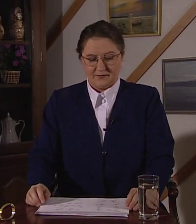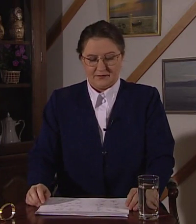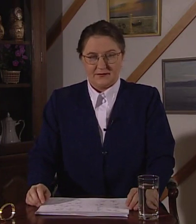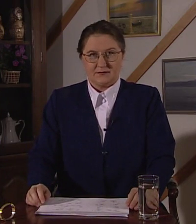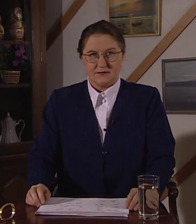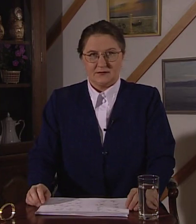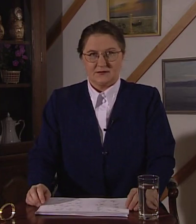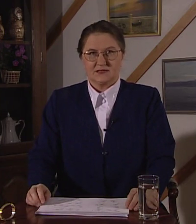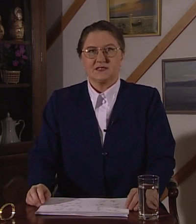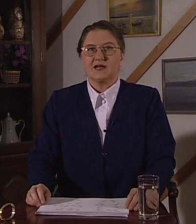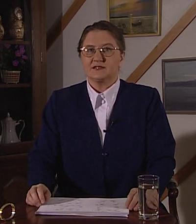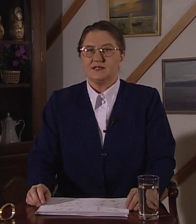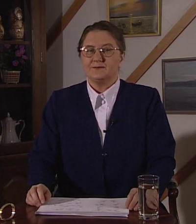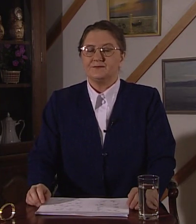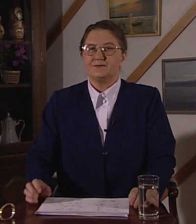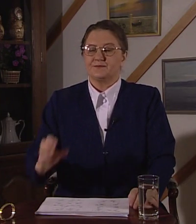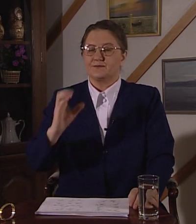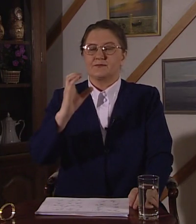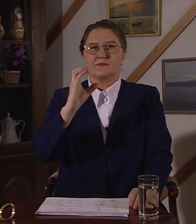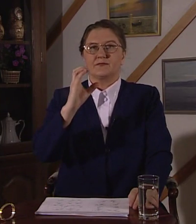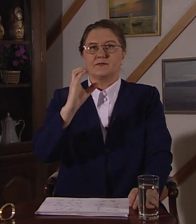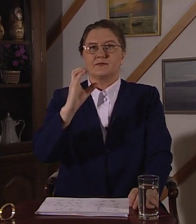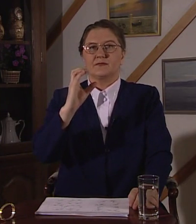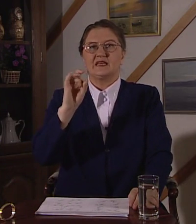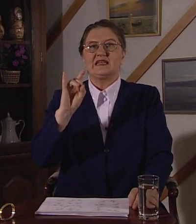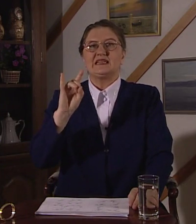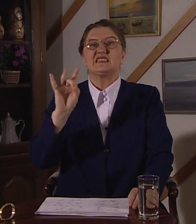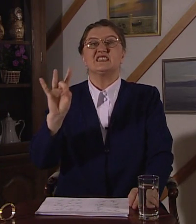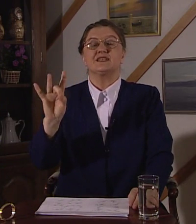Сыр дактилем. Сыр.